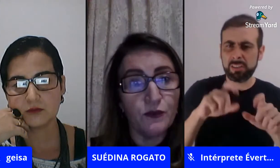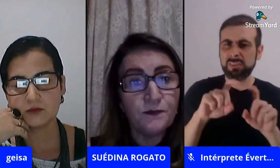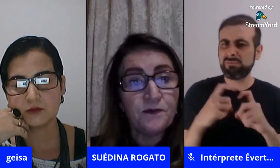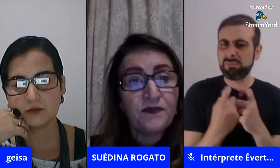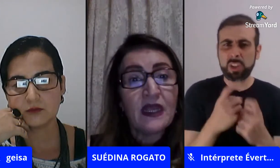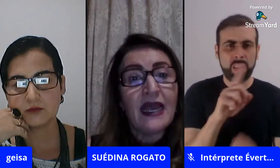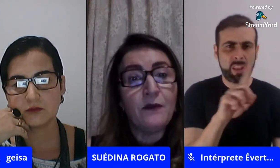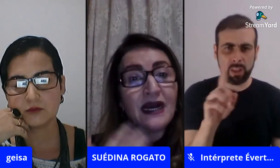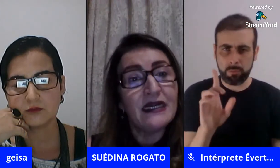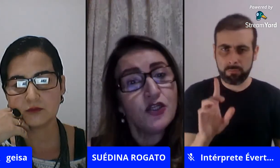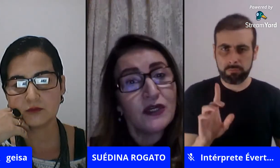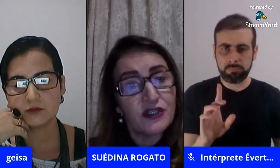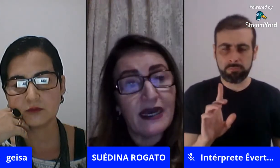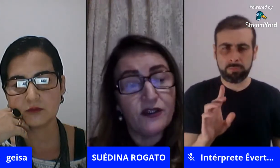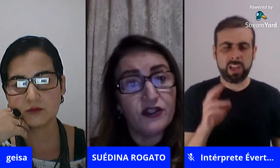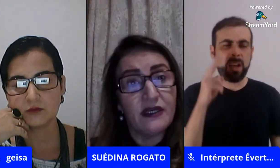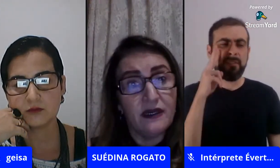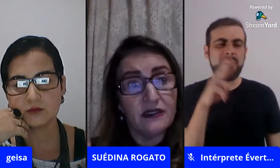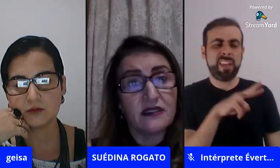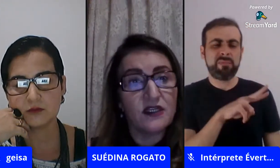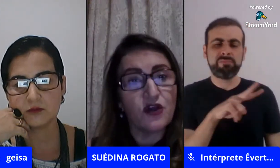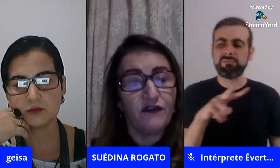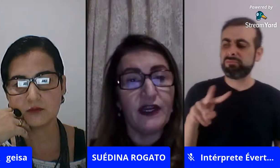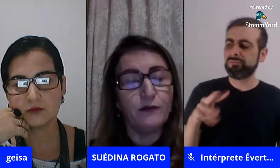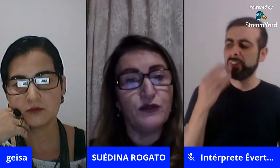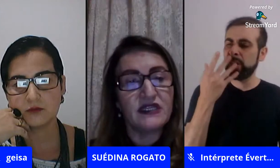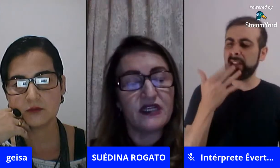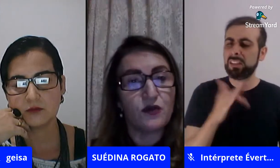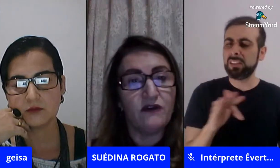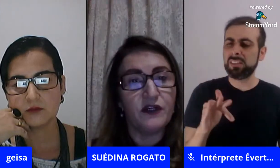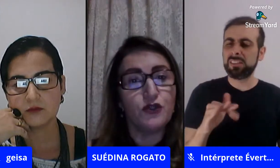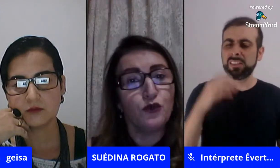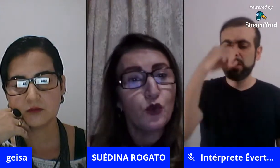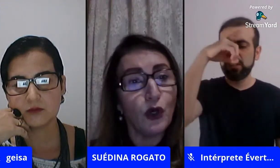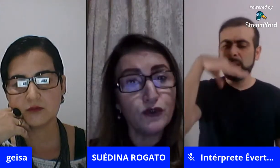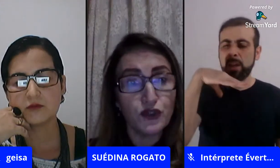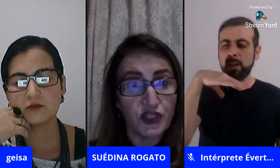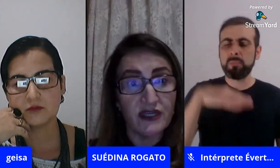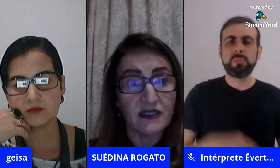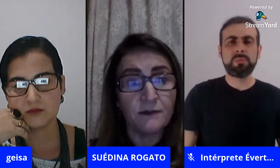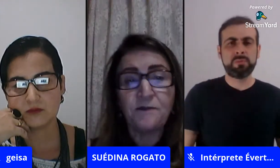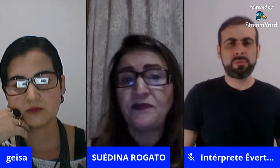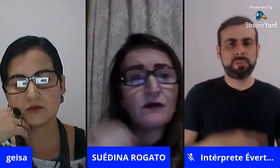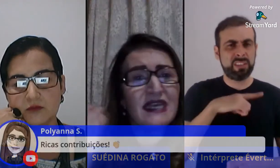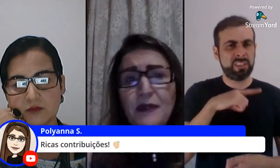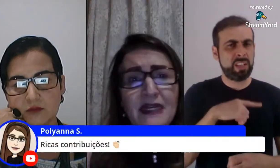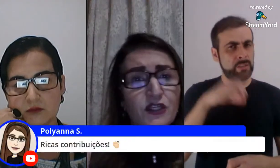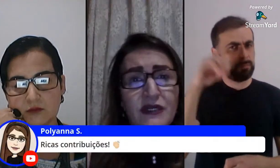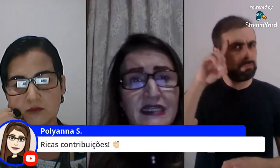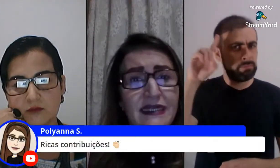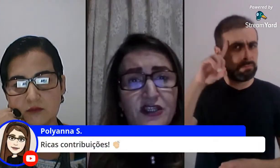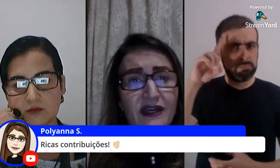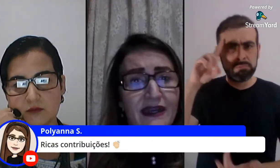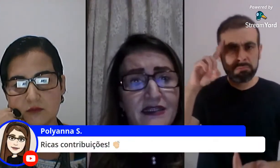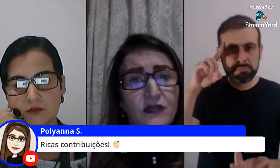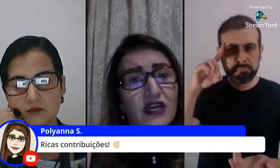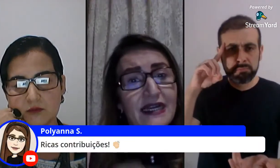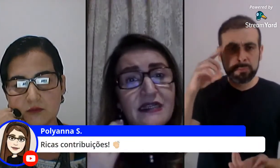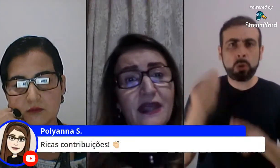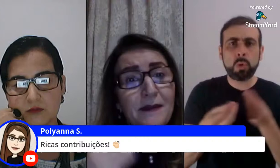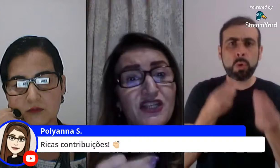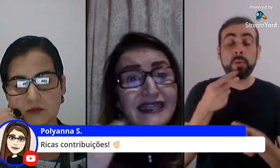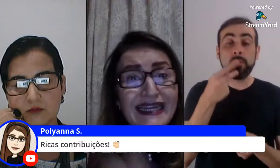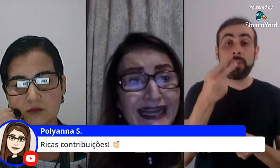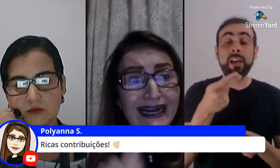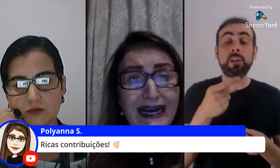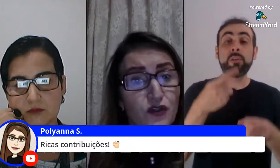assistindo uma grande quantidade de crianças que sofrem abuso sexual infantil todos os dias eu sempre menciono a cidade de Jacarezinho